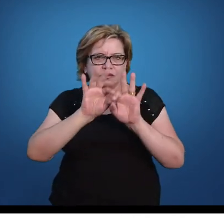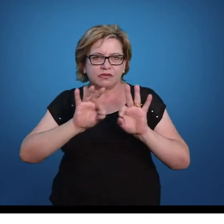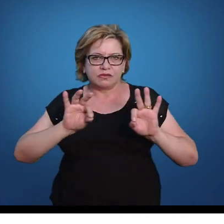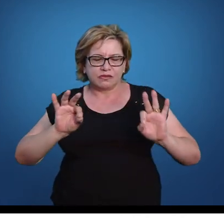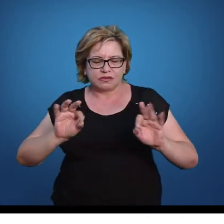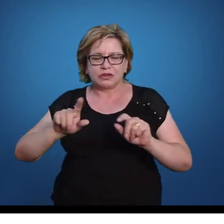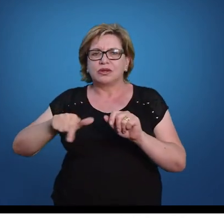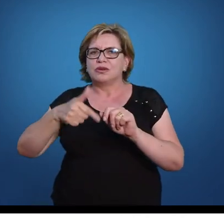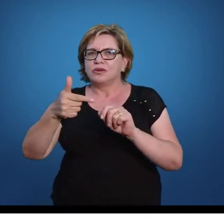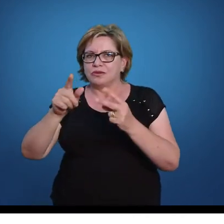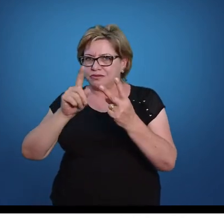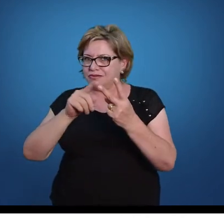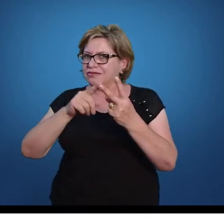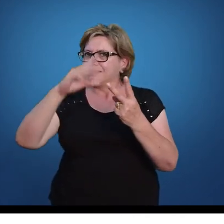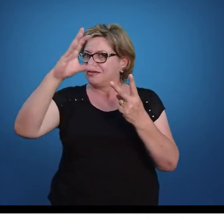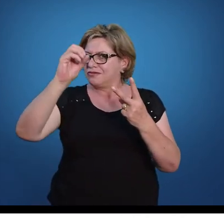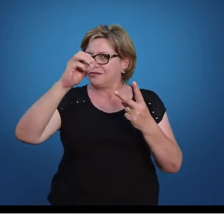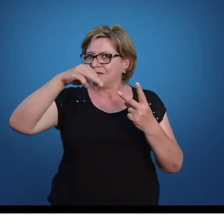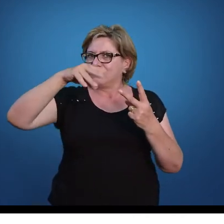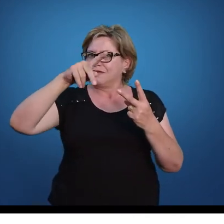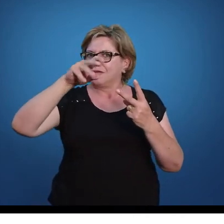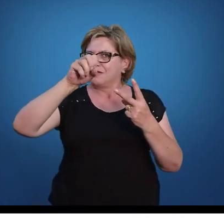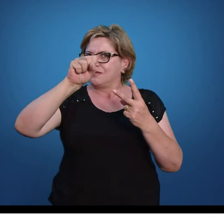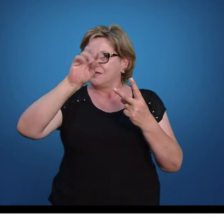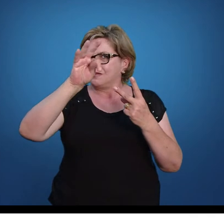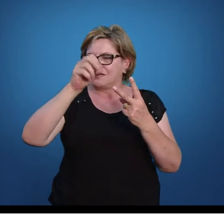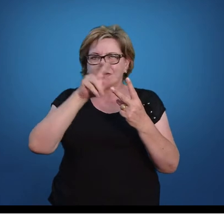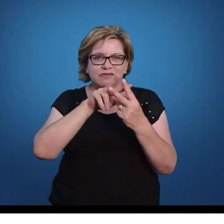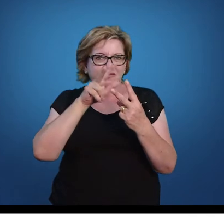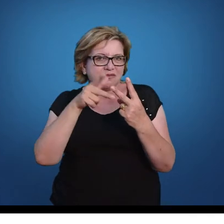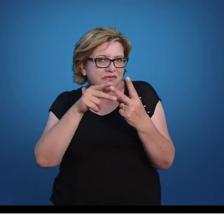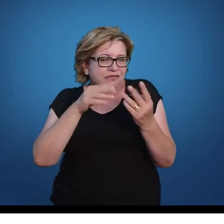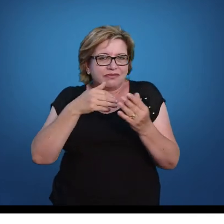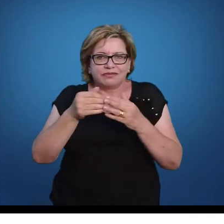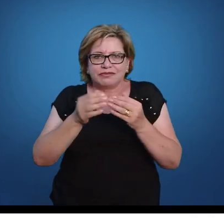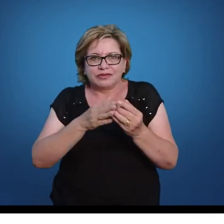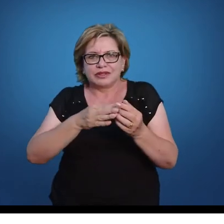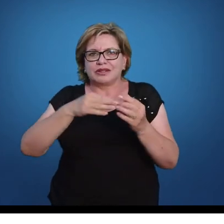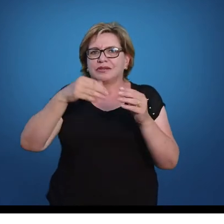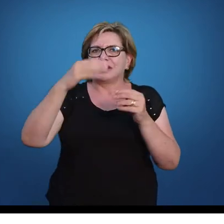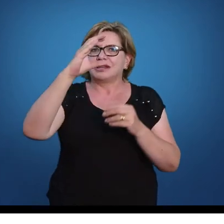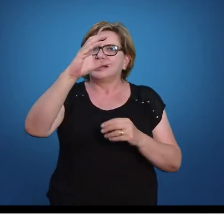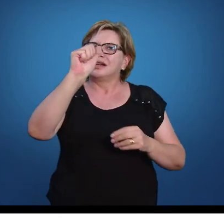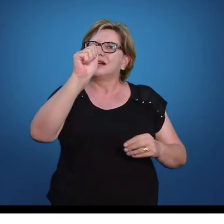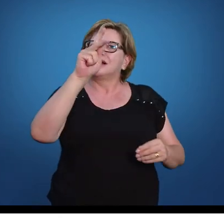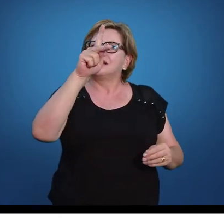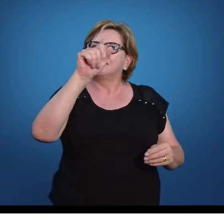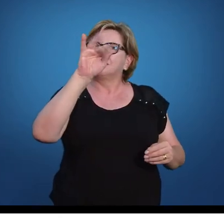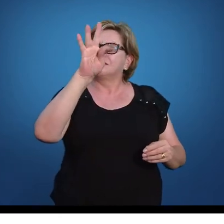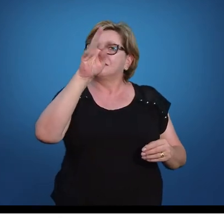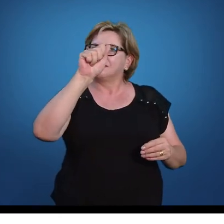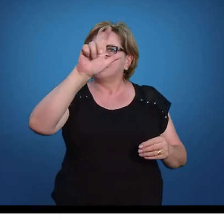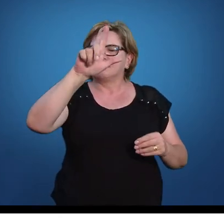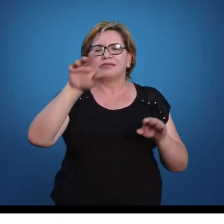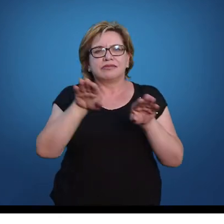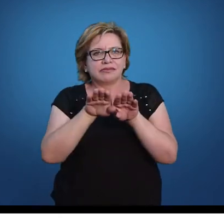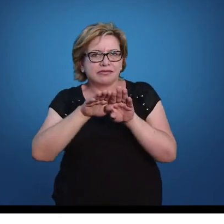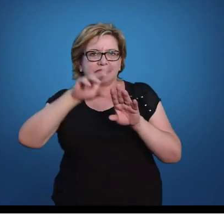regime de juros compostos são equivalentes tanto para capitalização como para descontos.